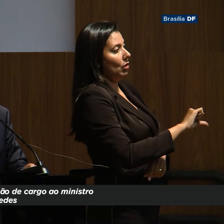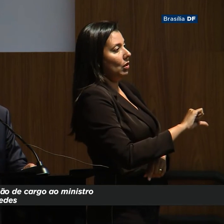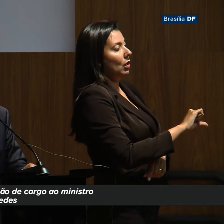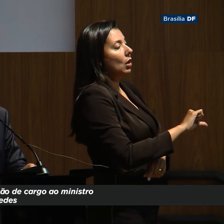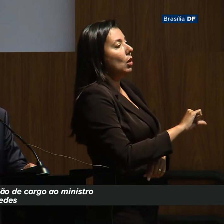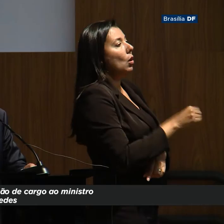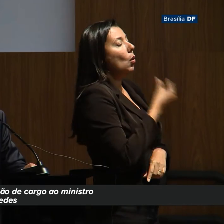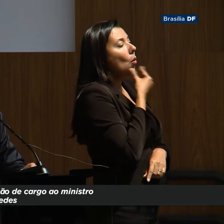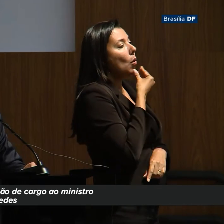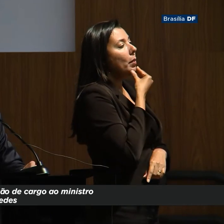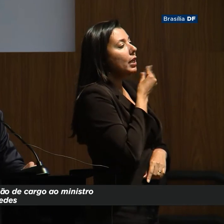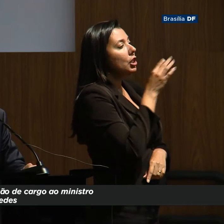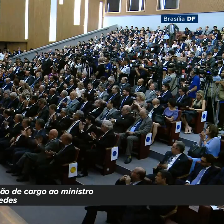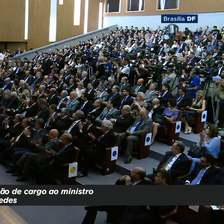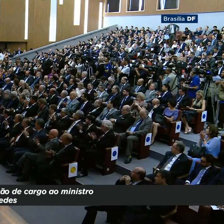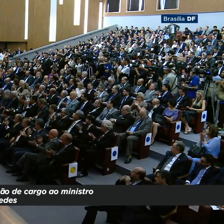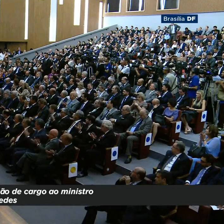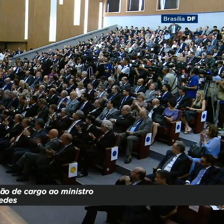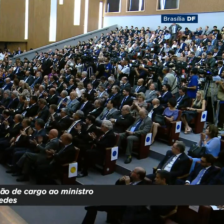por isso.